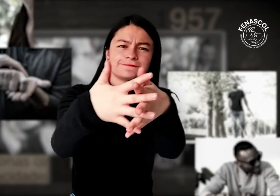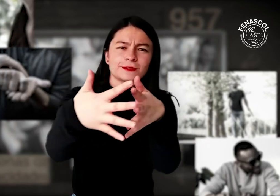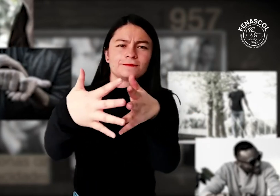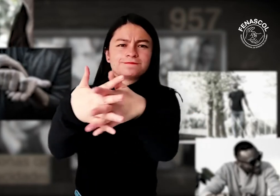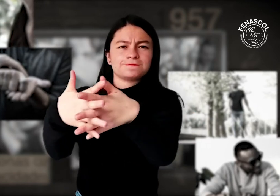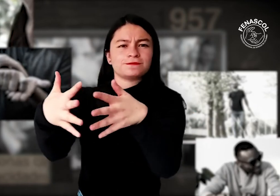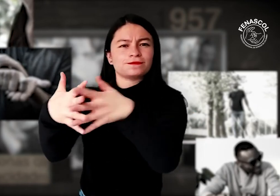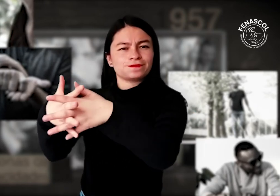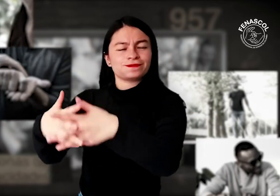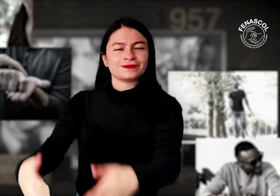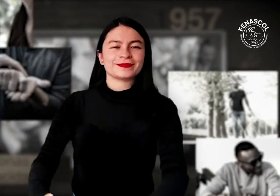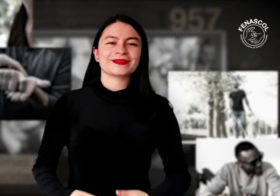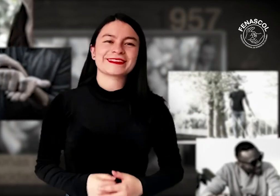ejercicio pleno de sus derechos.